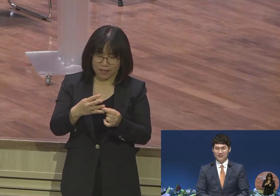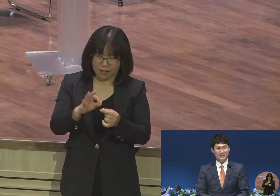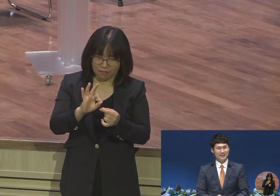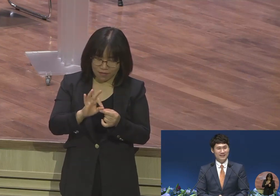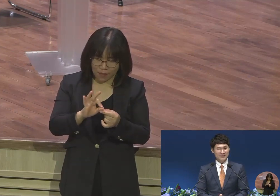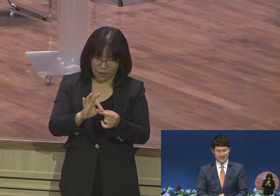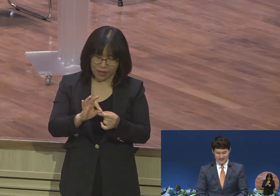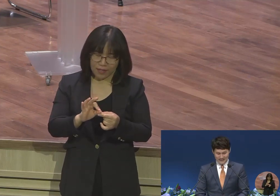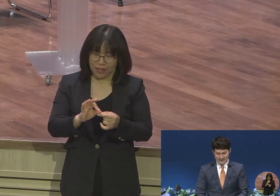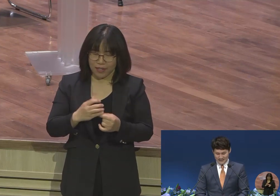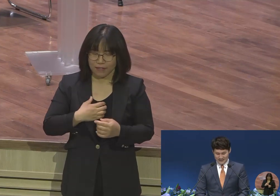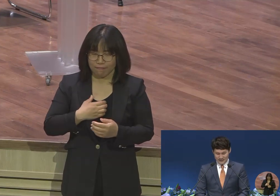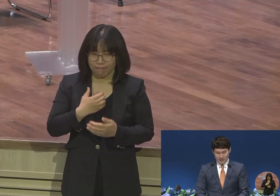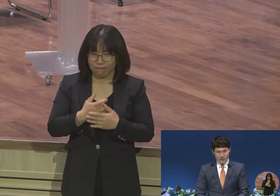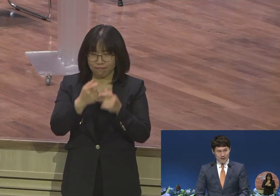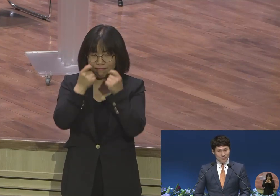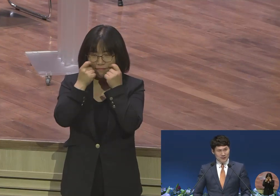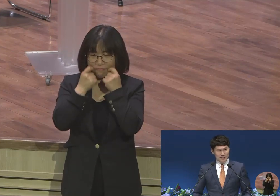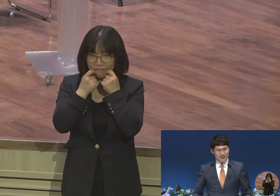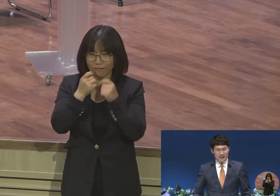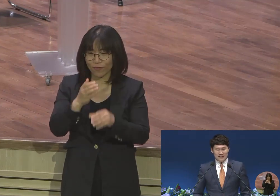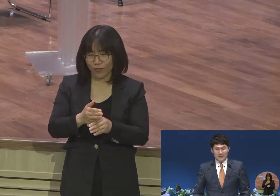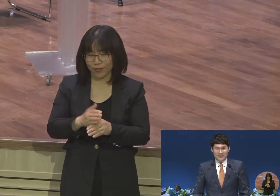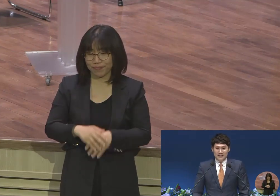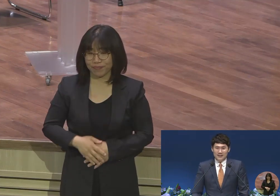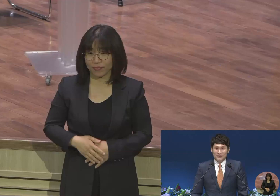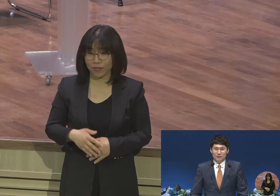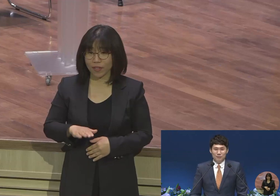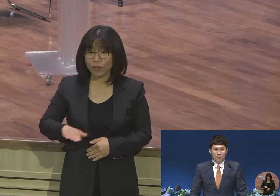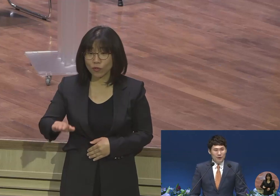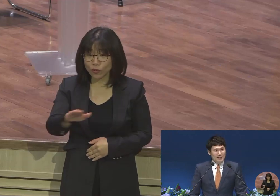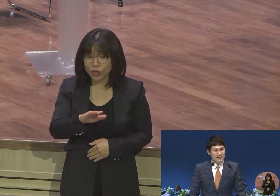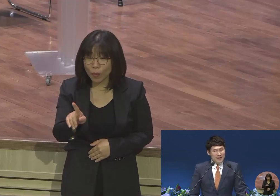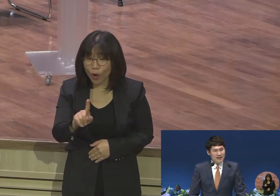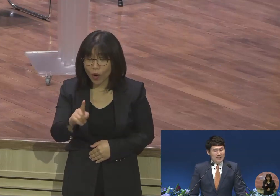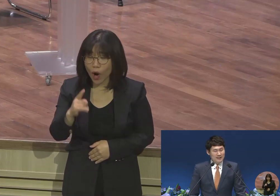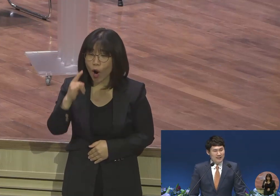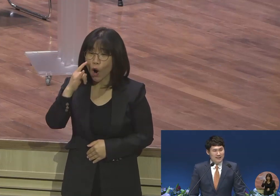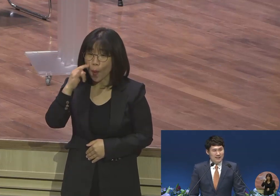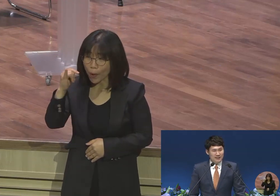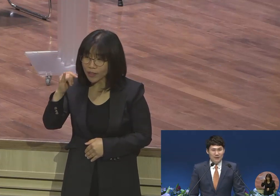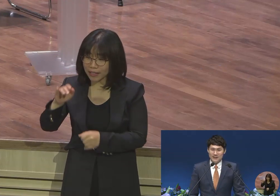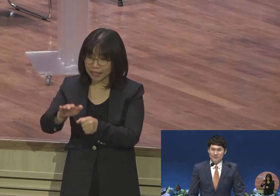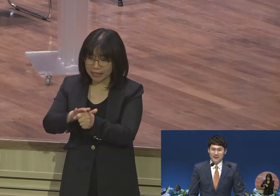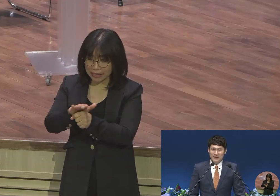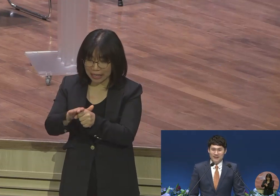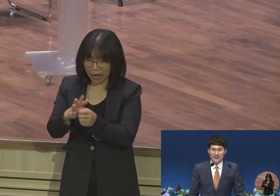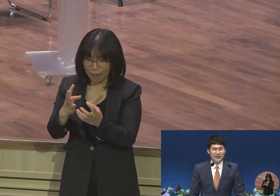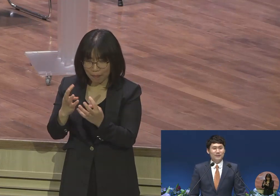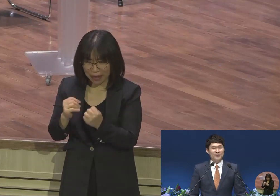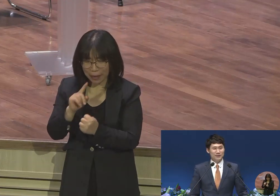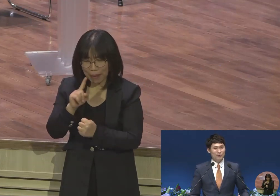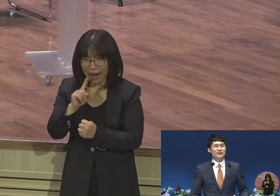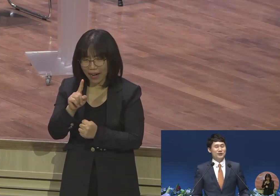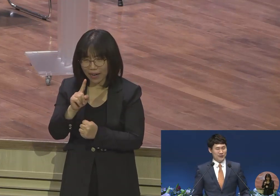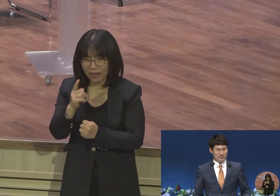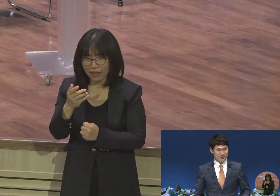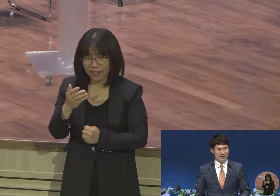찡하네요 우리가 어머니 사랑은 흔히 좀 보이는 사랑인 것 같습니다 제 주관적 견해입니다